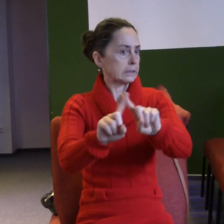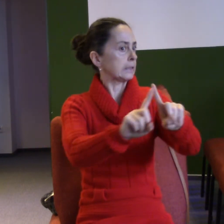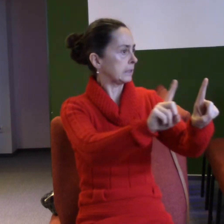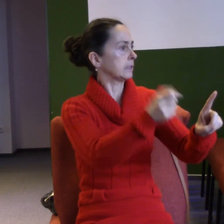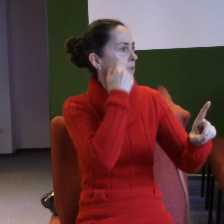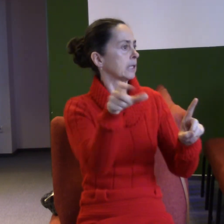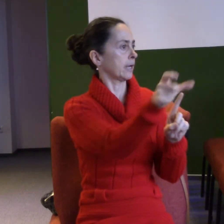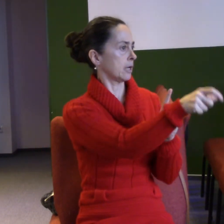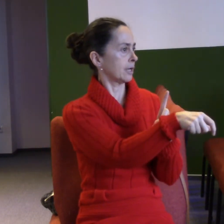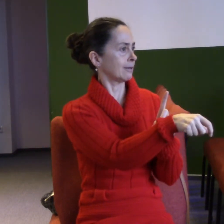A najednou je všecko jinak.